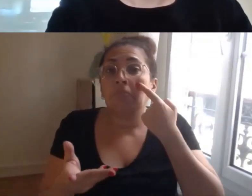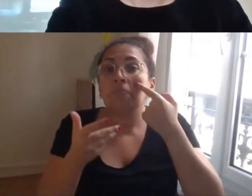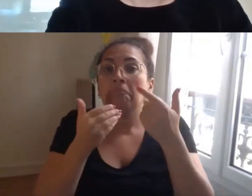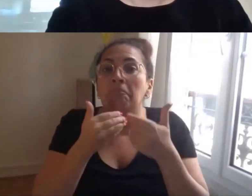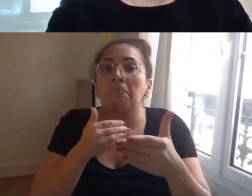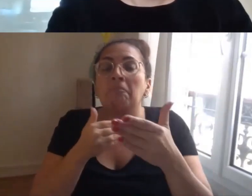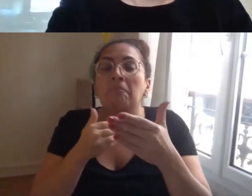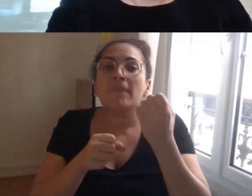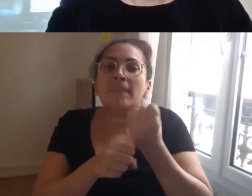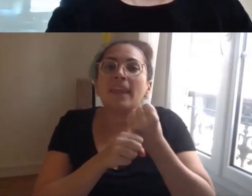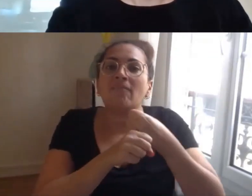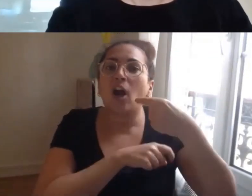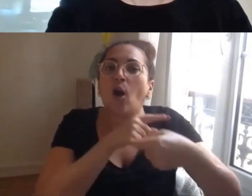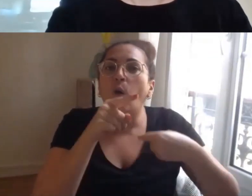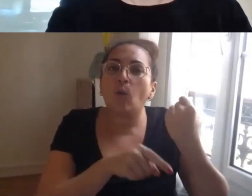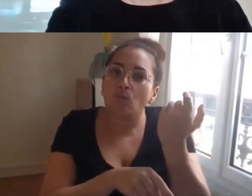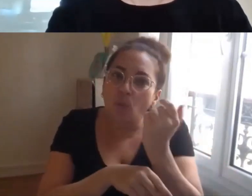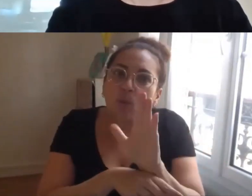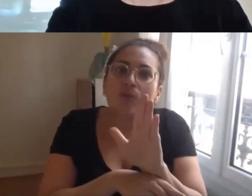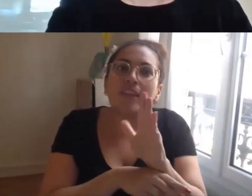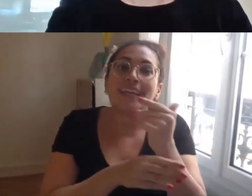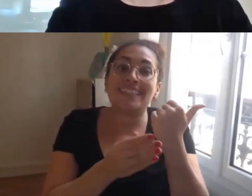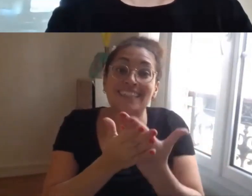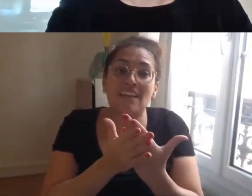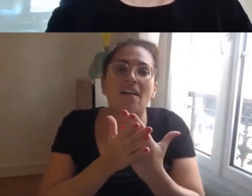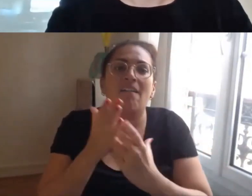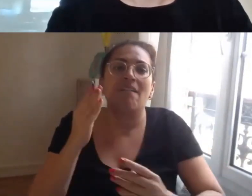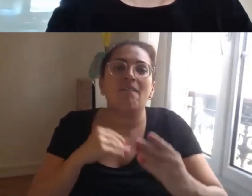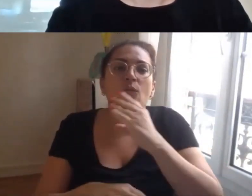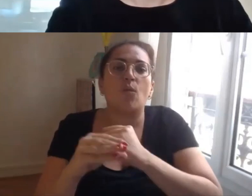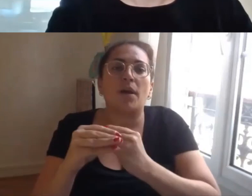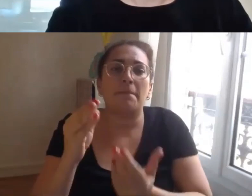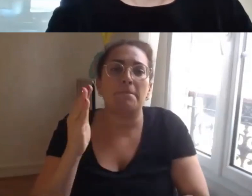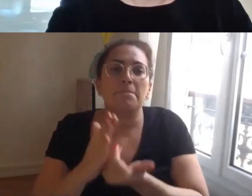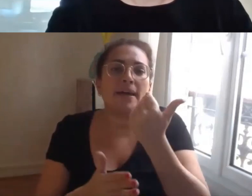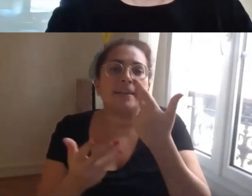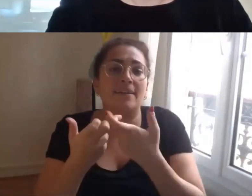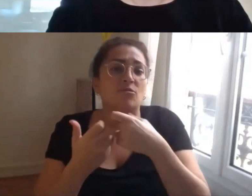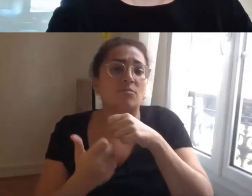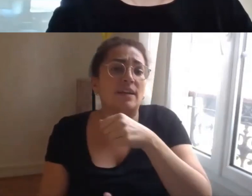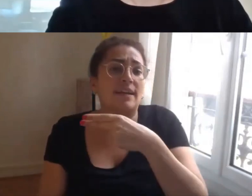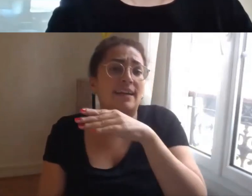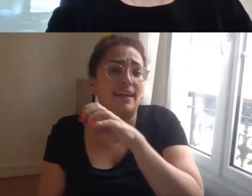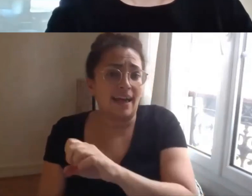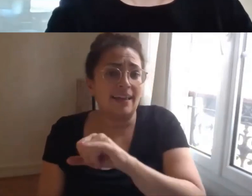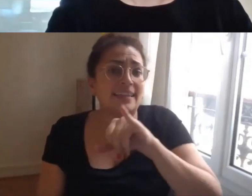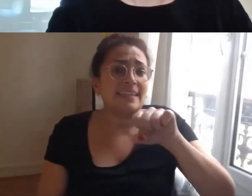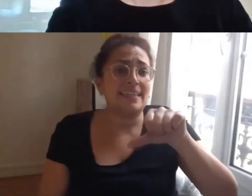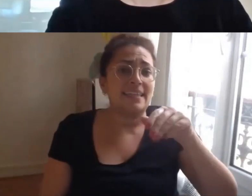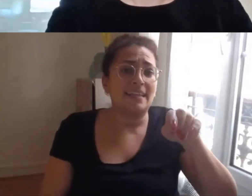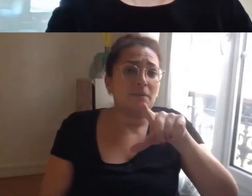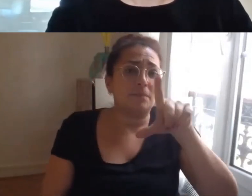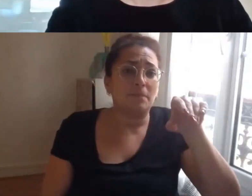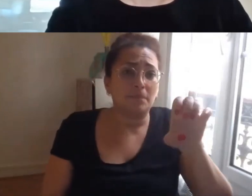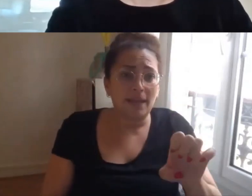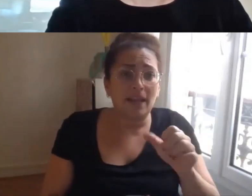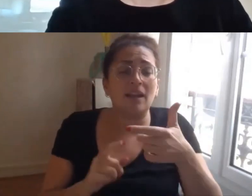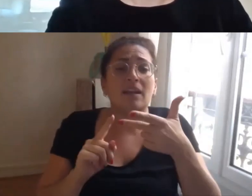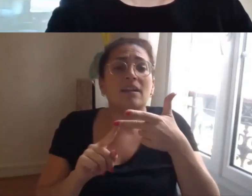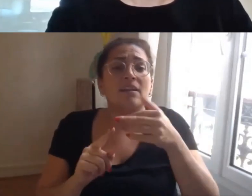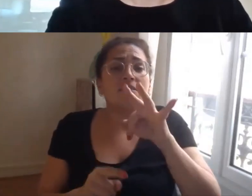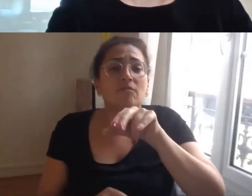cette approche très concrète qui nous a été apportée ce matin par Anne Revillard et puis par Isabelle Dumont par François